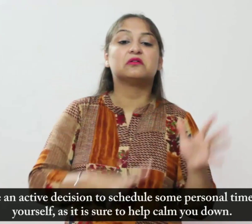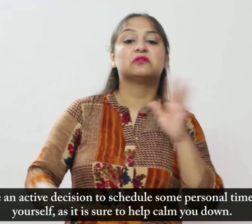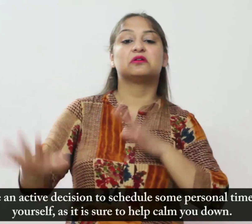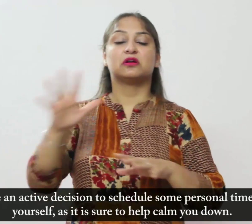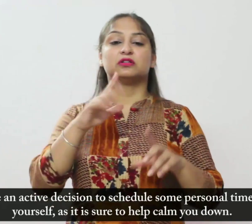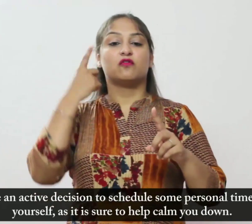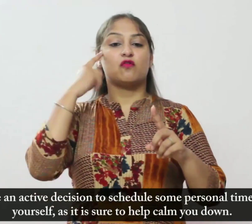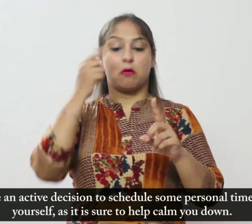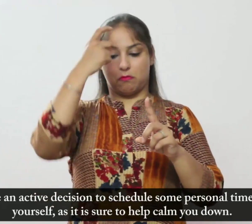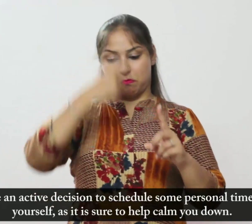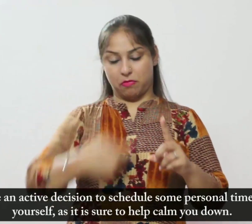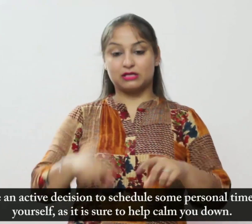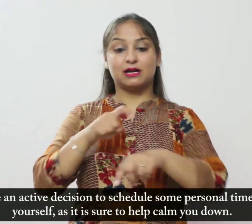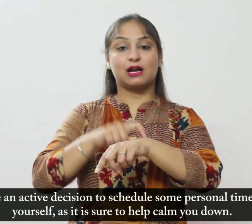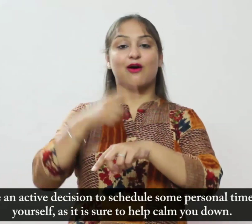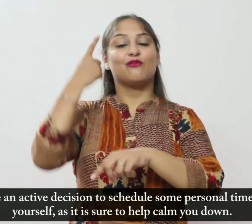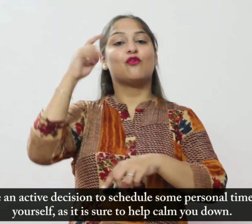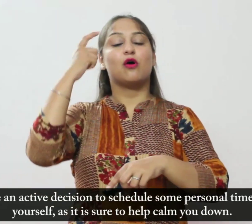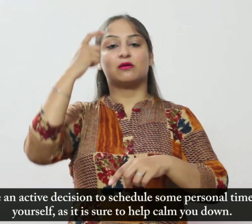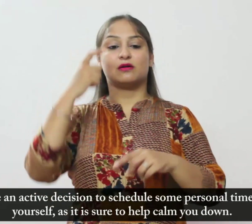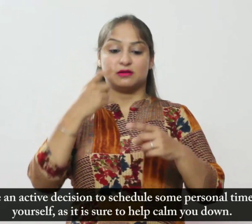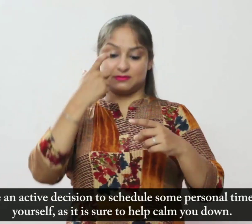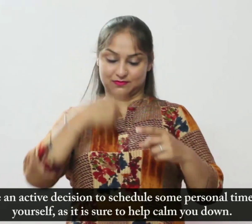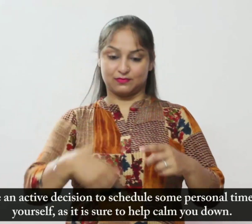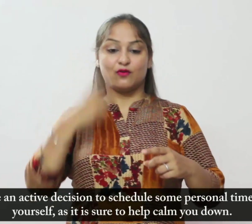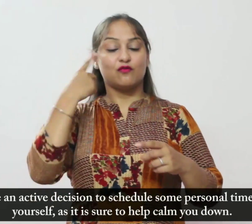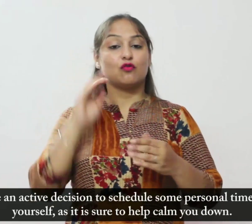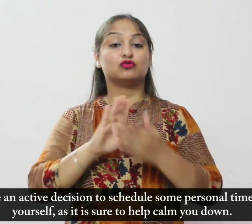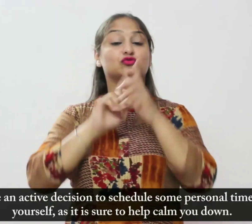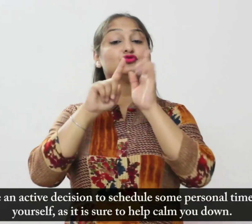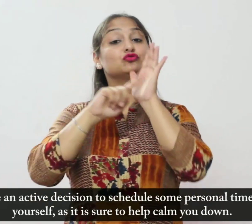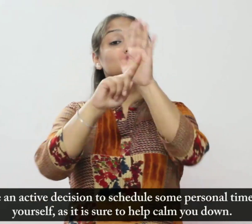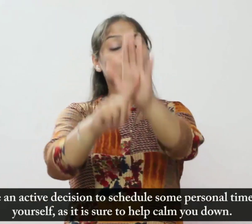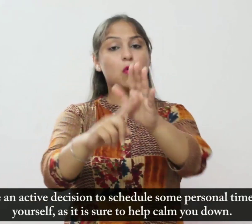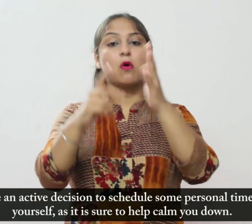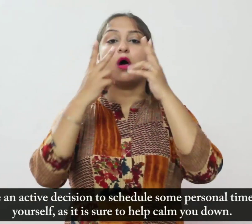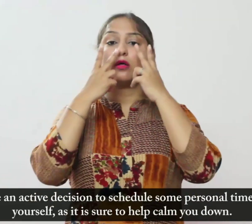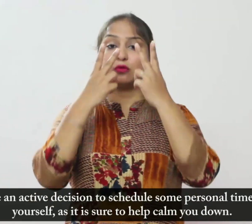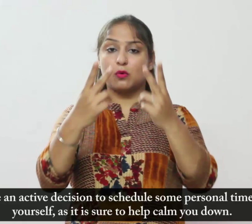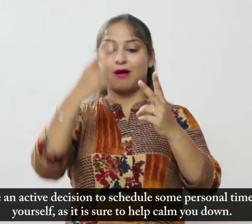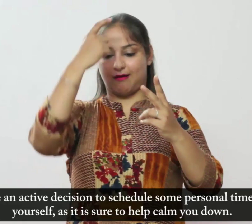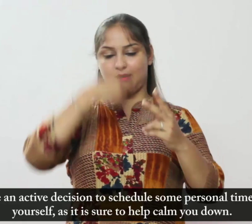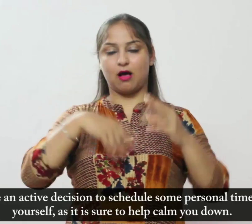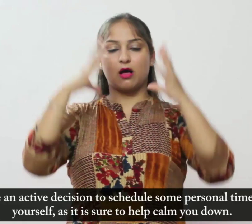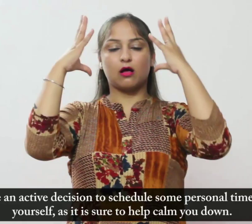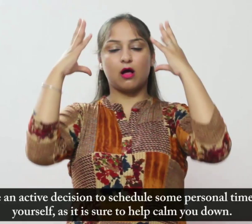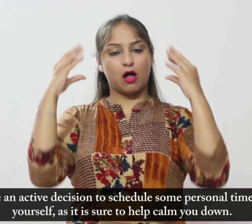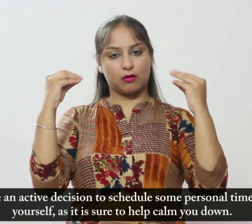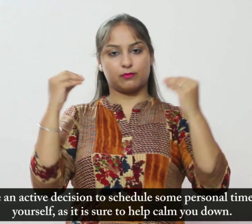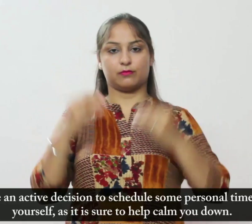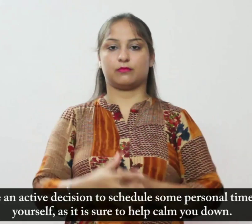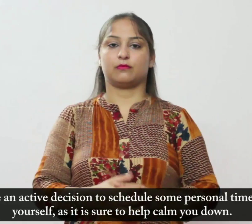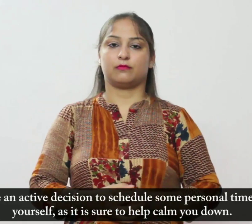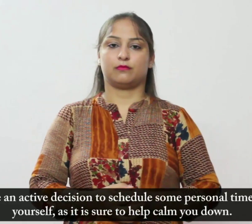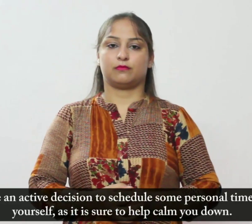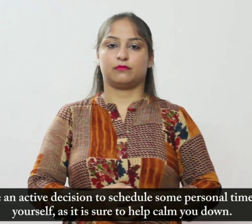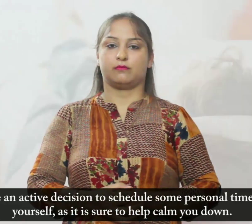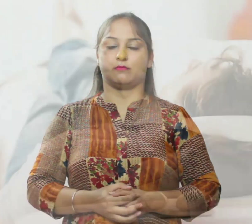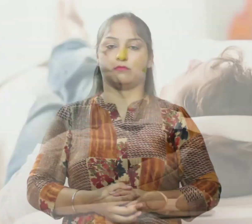निर्धारत करने के लिए एक सक्री निर्ने ले क्योंकि यह आपको शांत करने में मदद करने के लिए